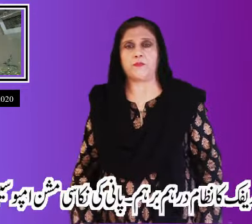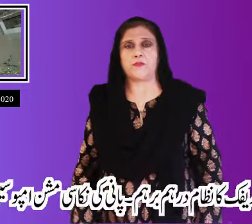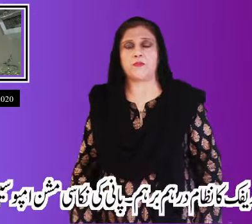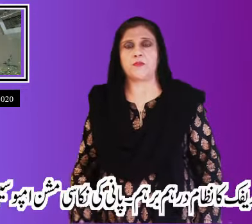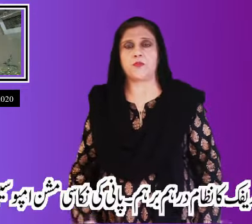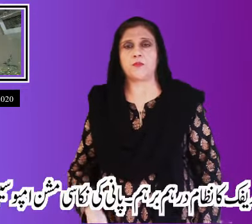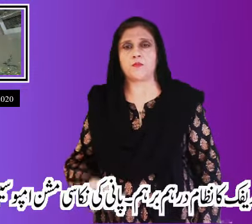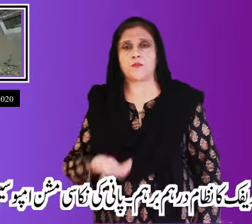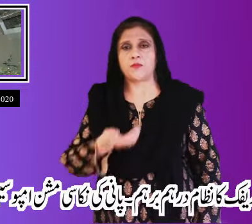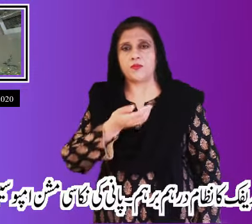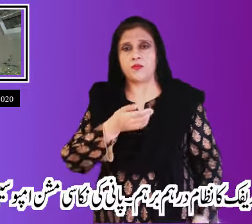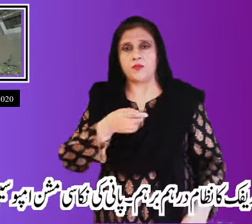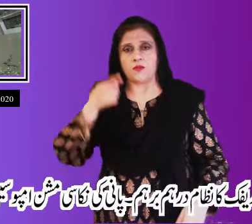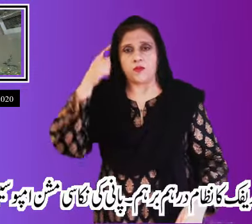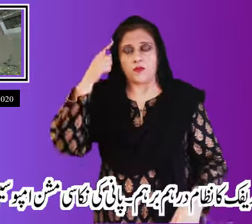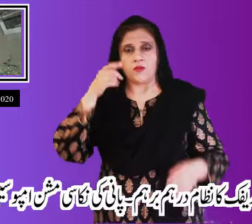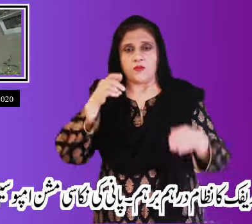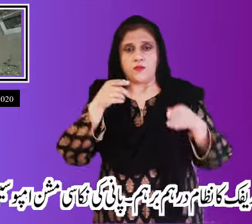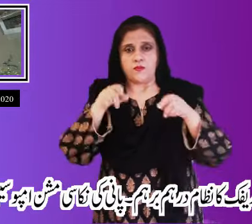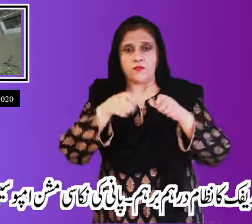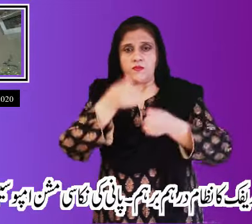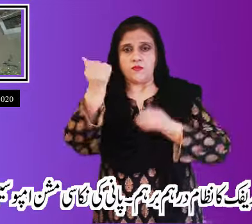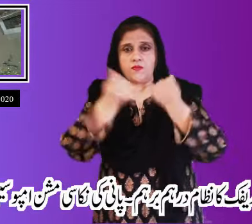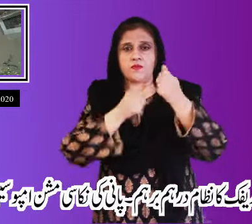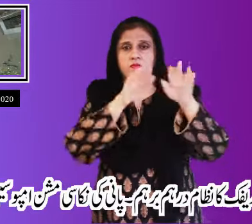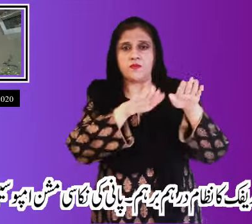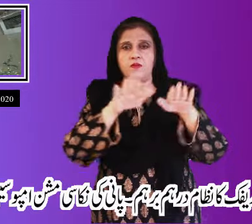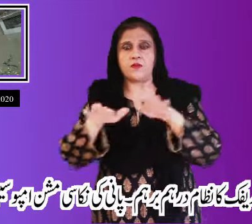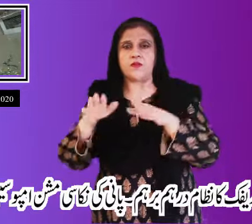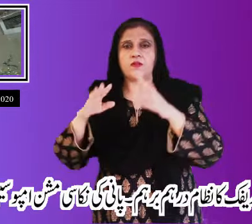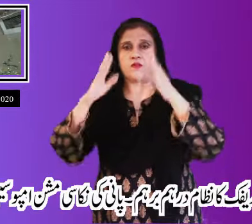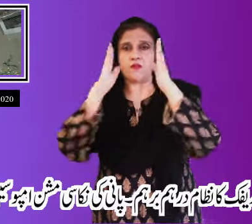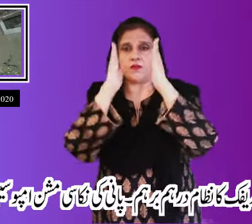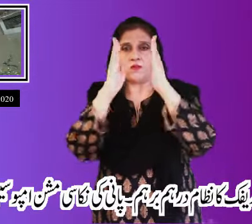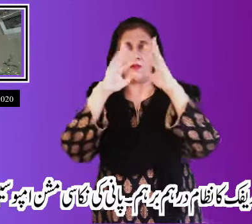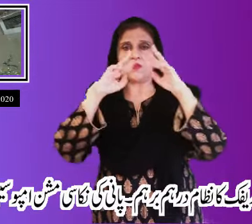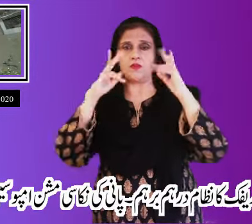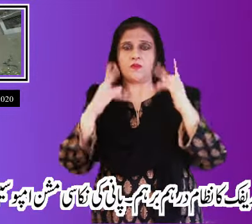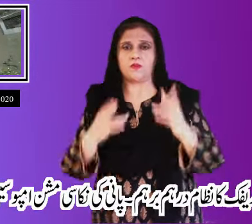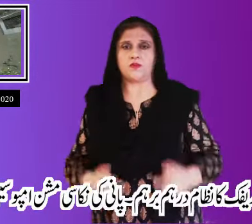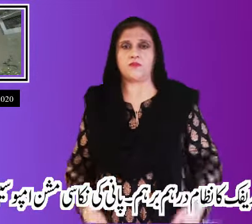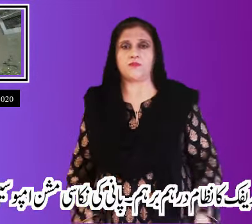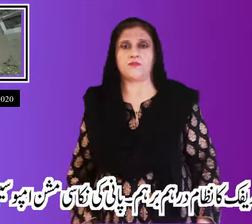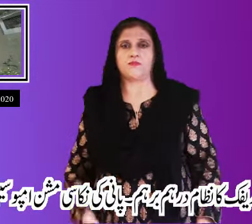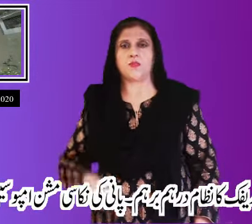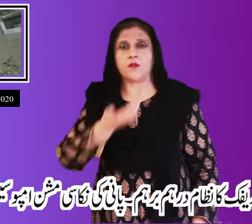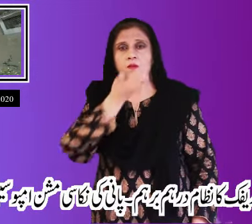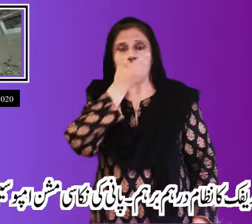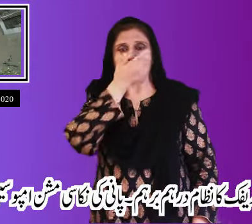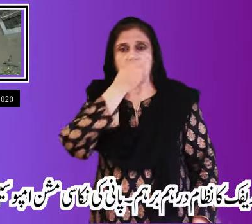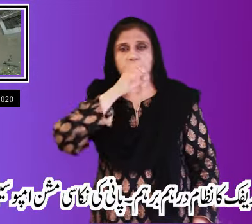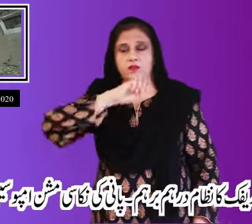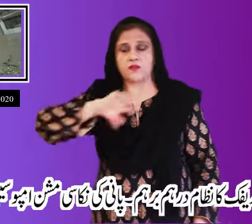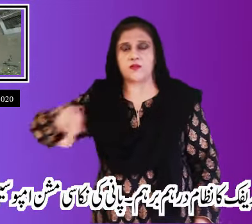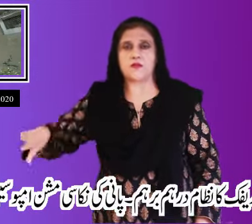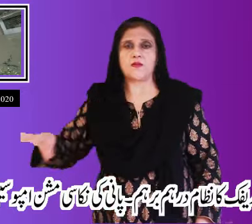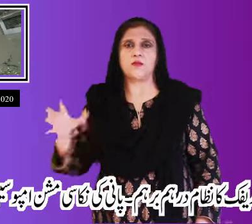ٹریفک کا نظام درہم برہم پانی کی نکاسی